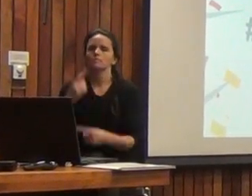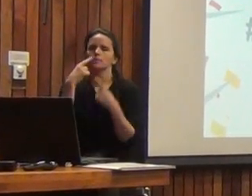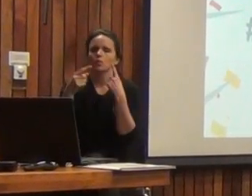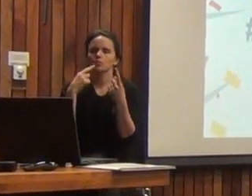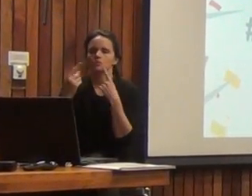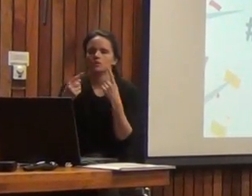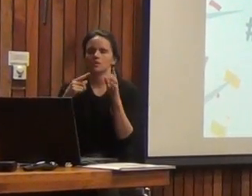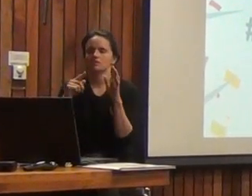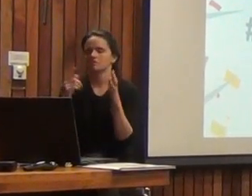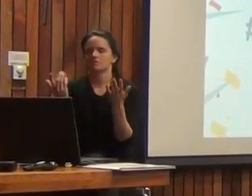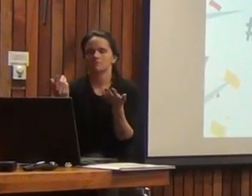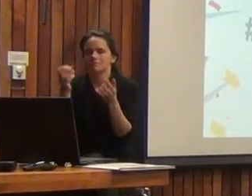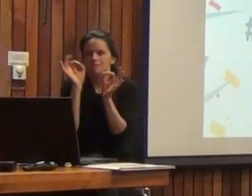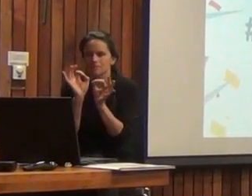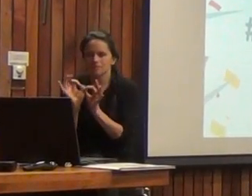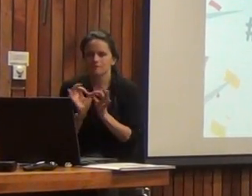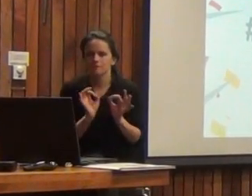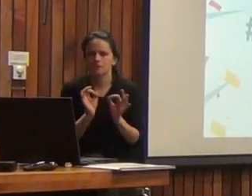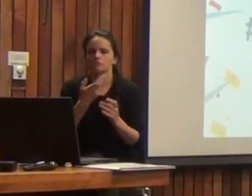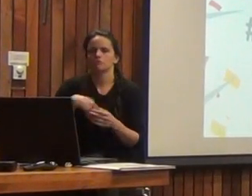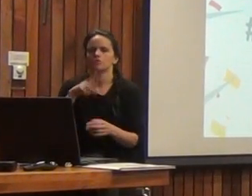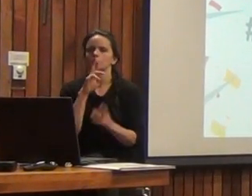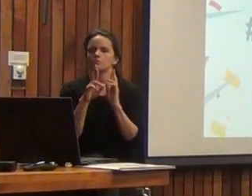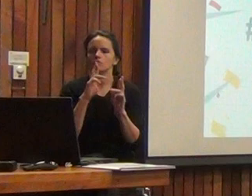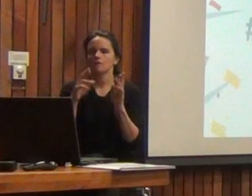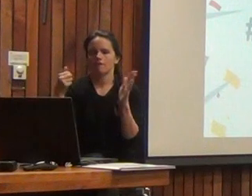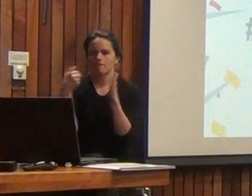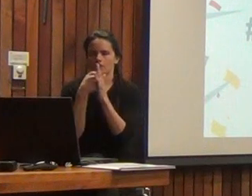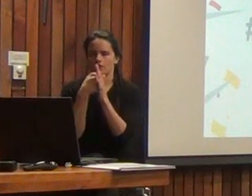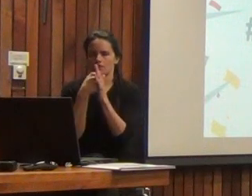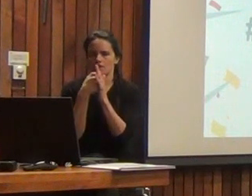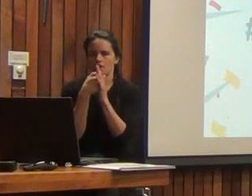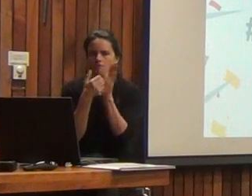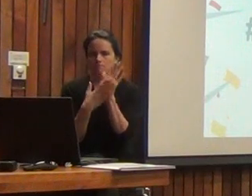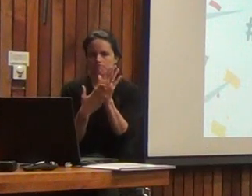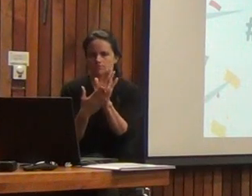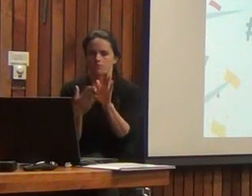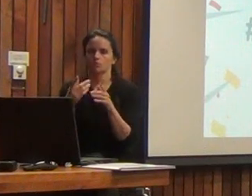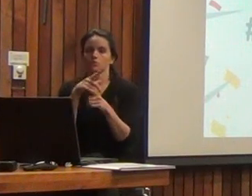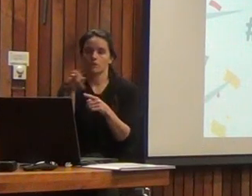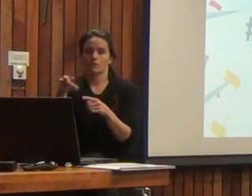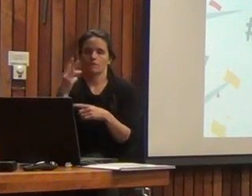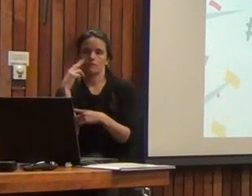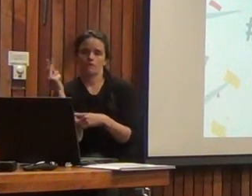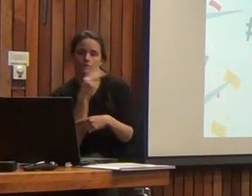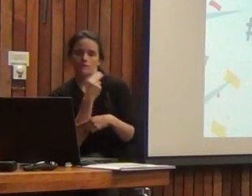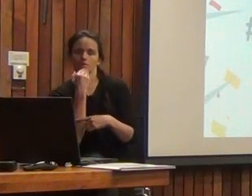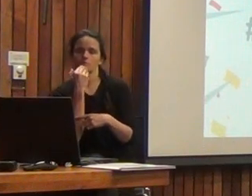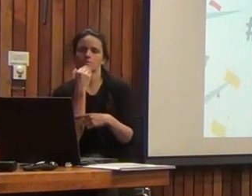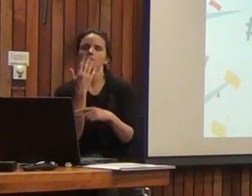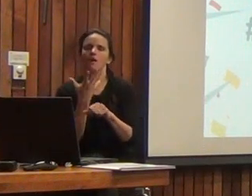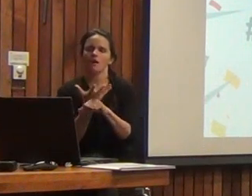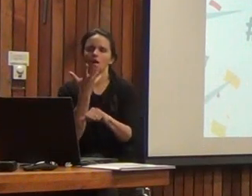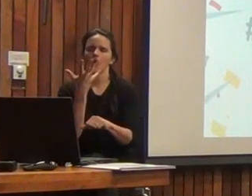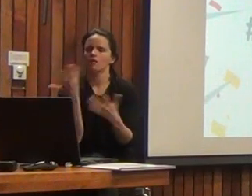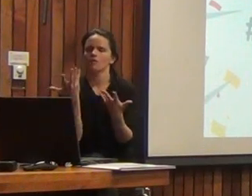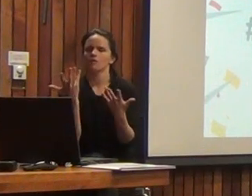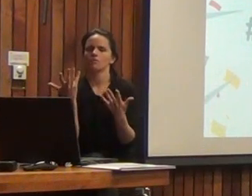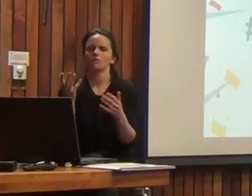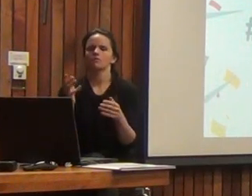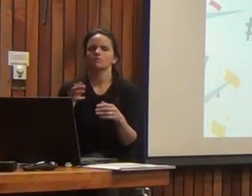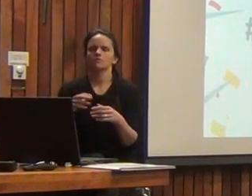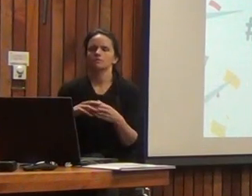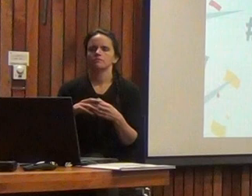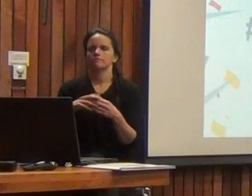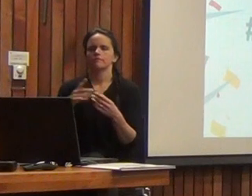técnicas sobre BIS-5 las responderemos al final de la presentación. Y como habréis podido ver, las vamos a recibir a través de las redes